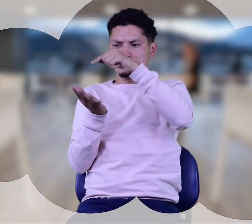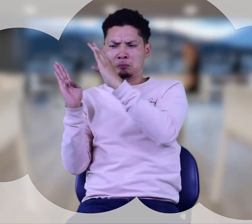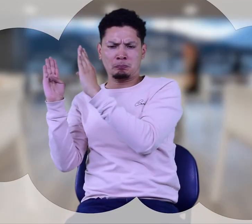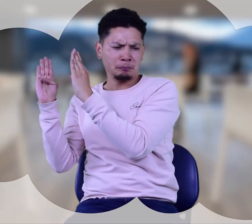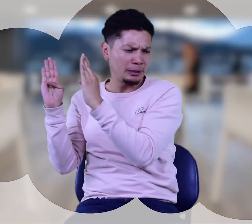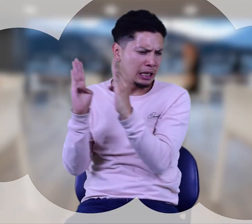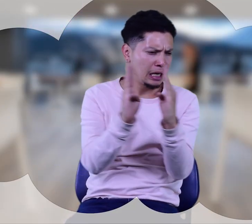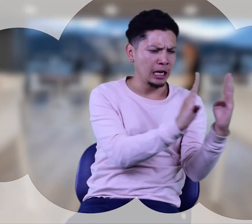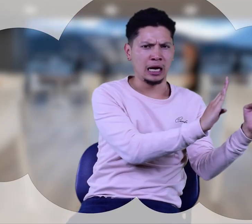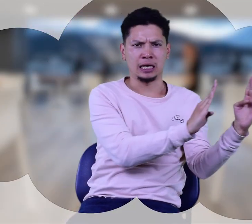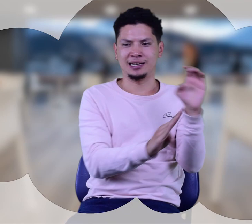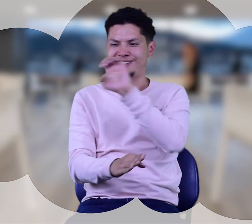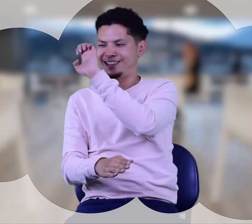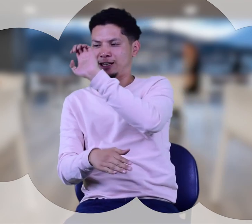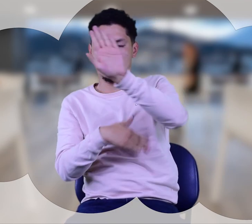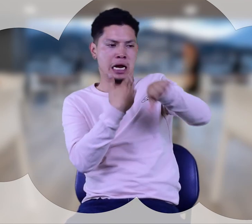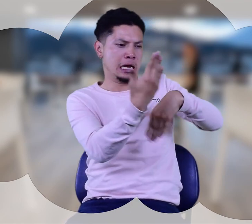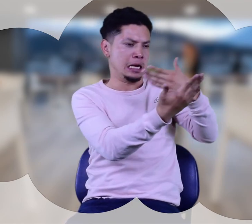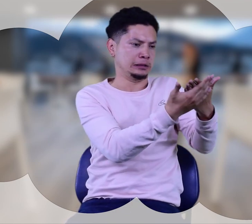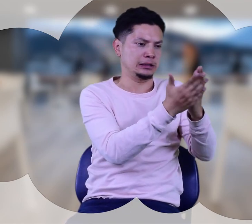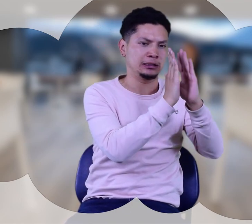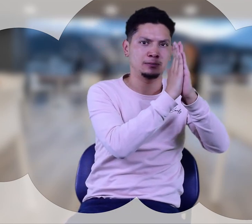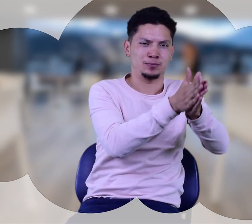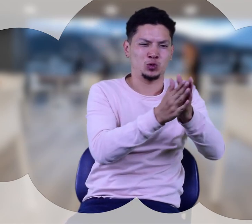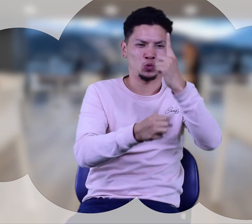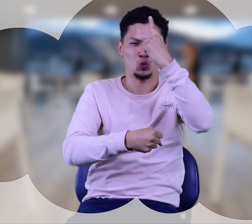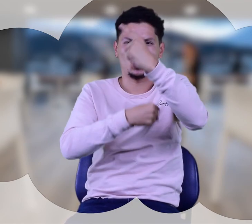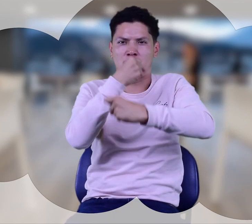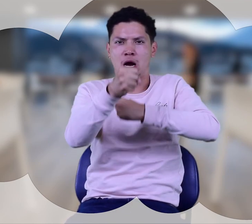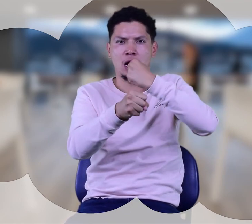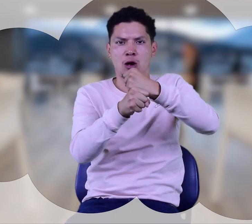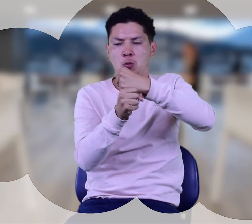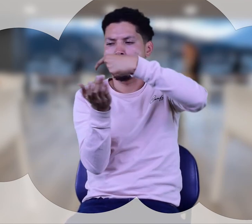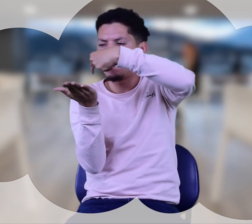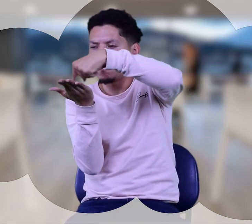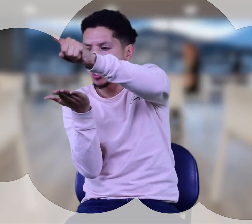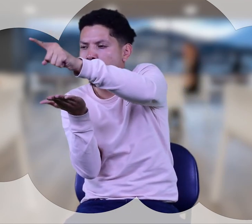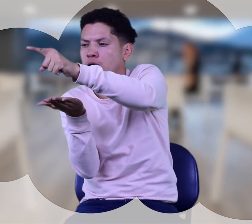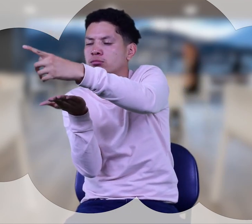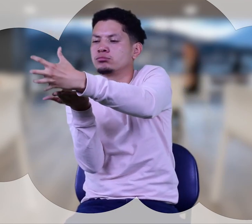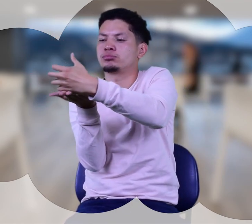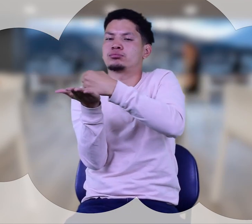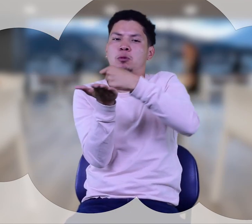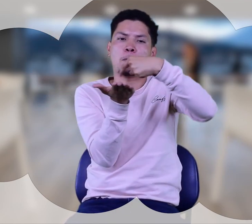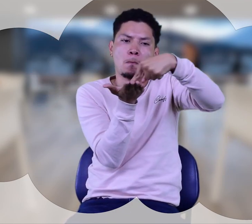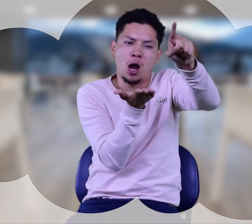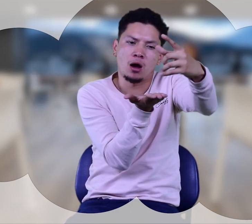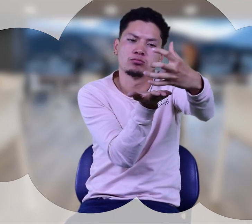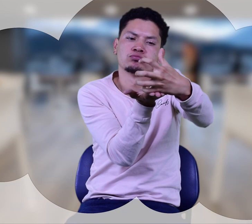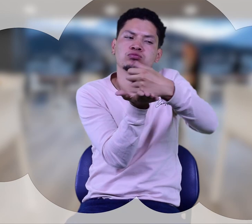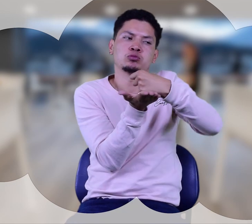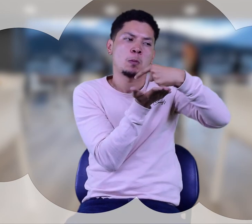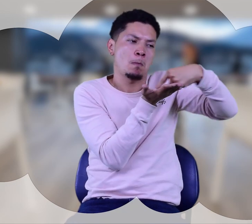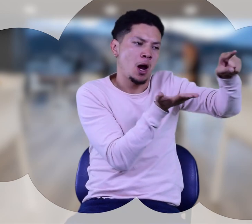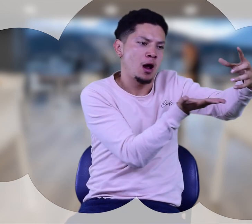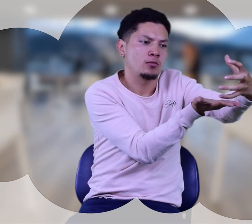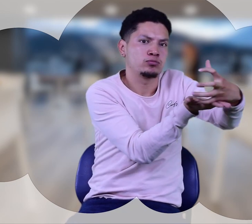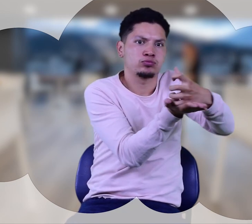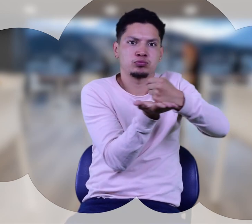Se debe hacer una planeación presupuestal para todo el año. Si después de incluir gastos e ingresos hay algún